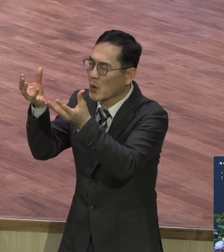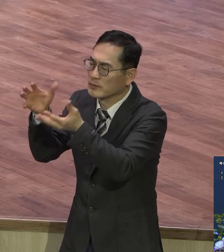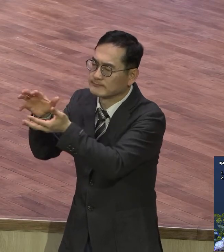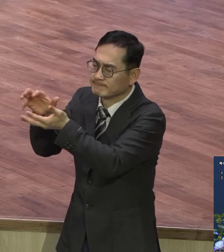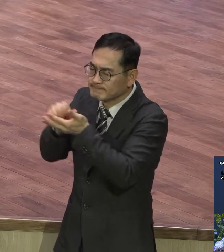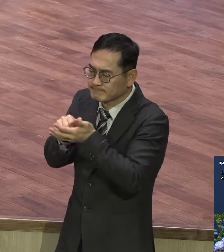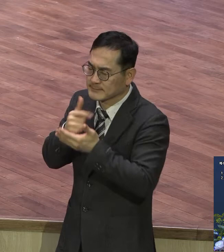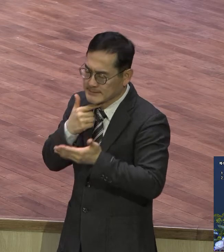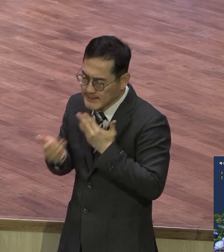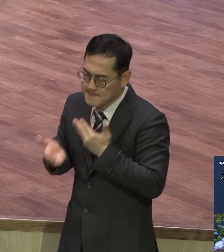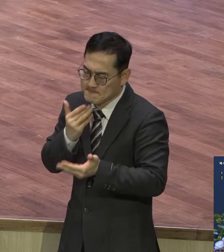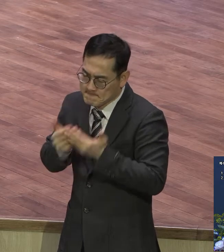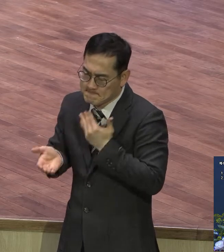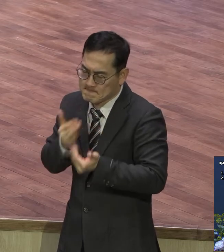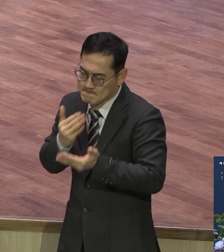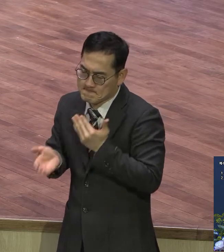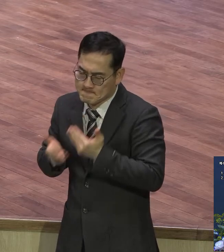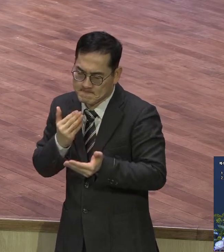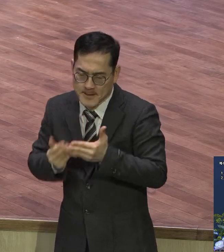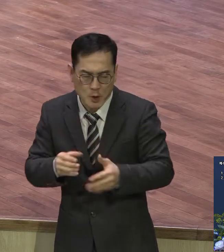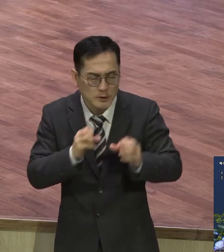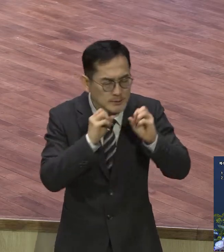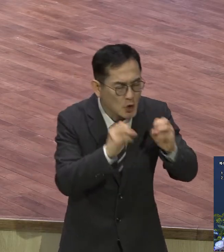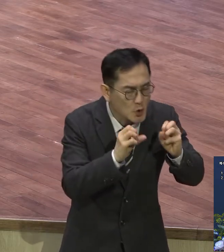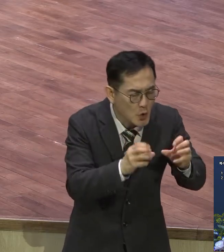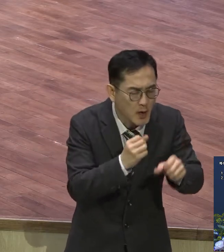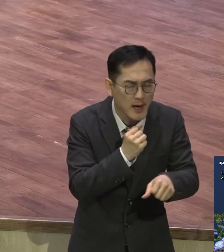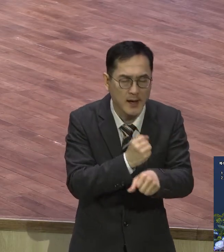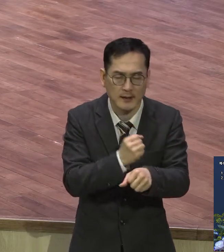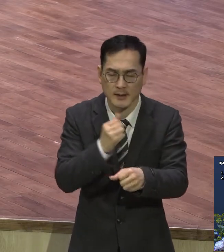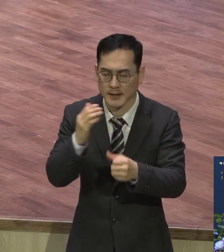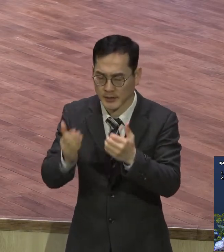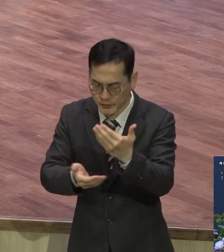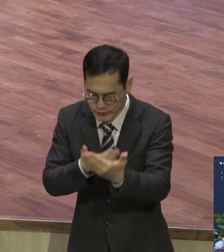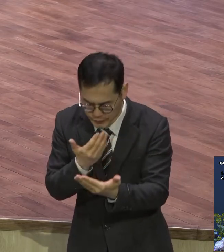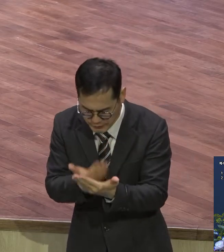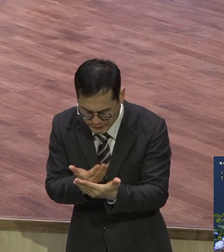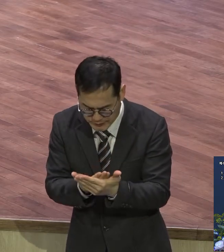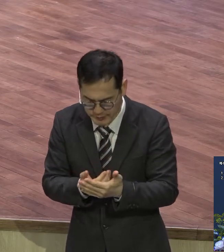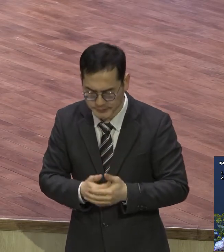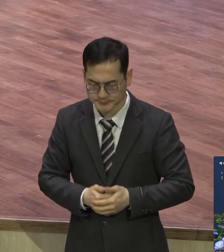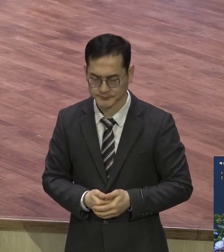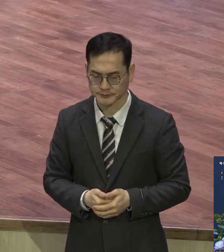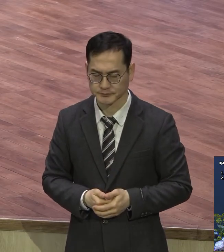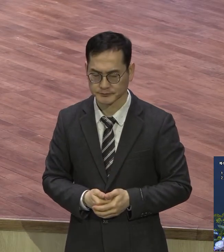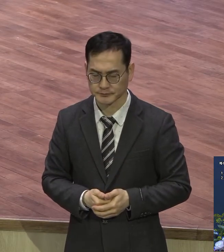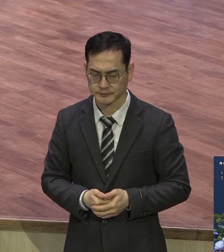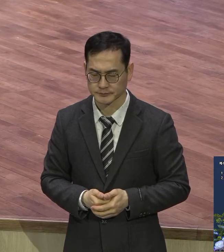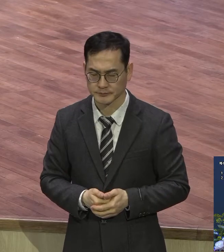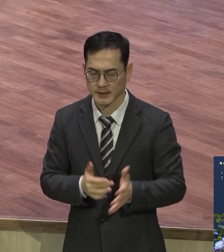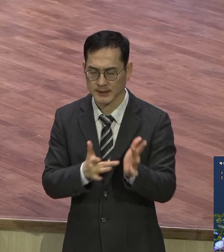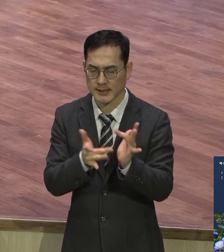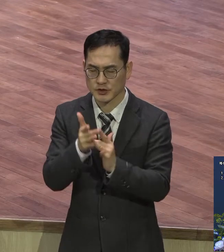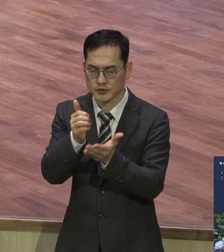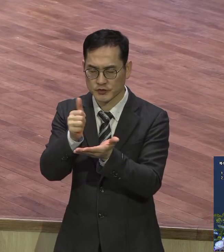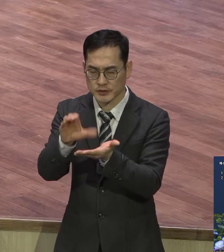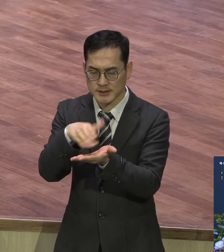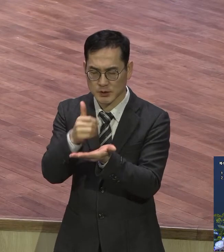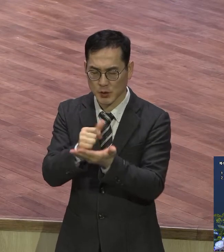누리며 증거하는 현장 전도 제자들이 다 되기하여 주옵소서 예수가 이 소름 받도록